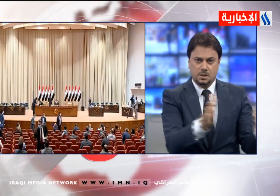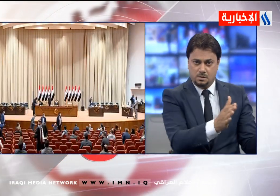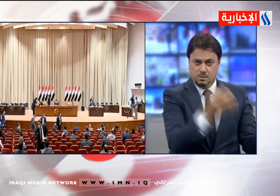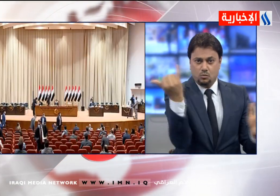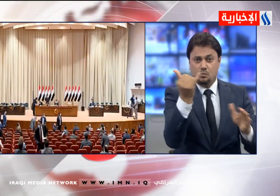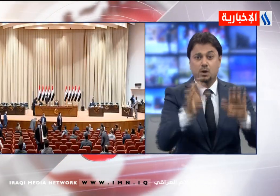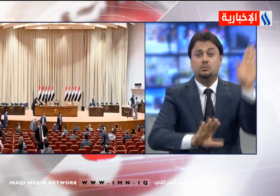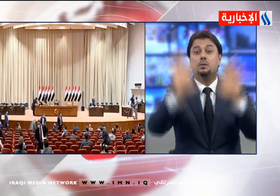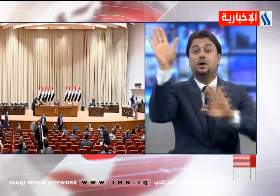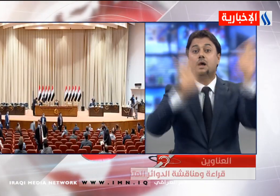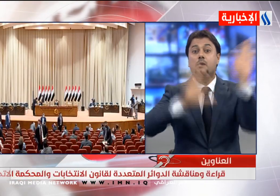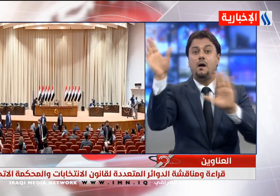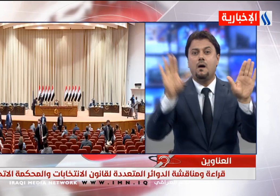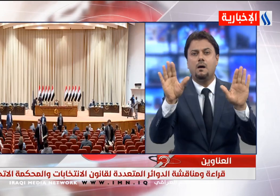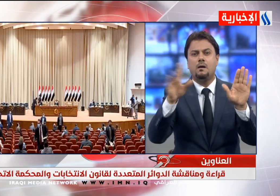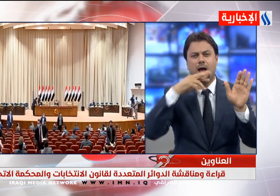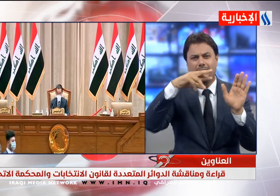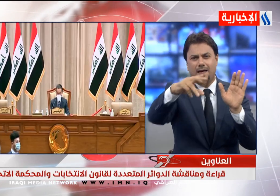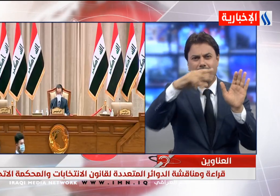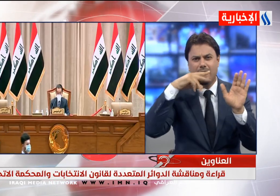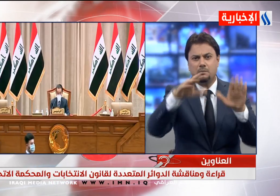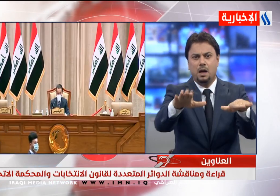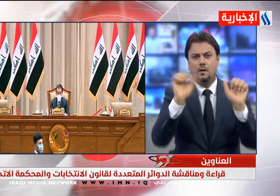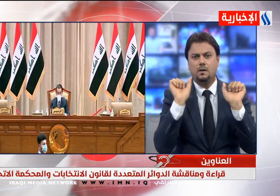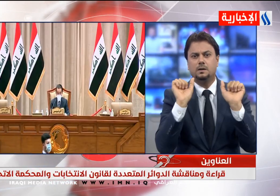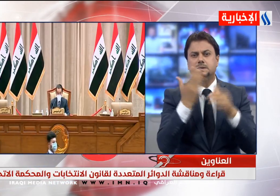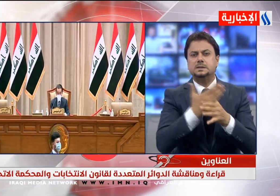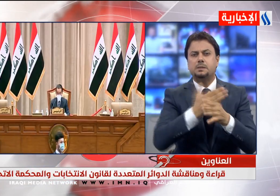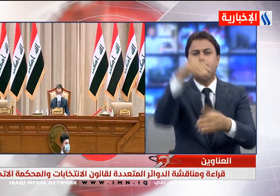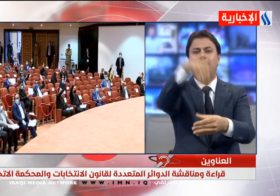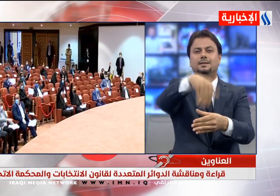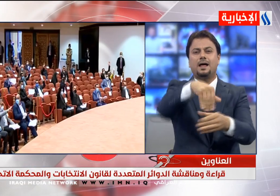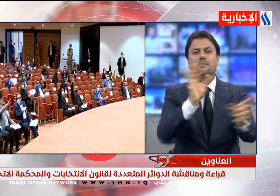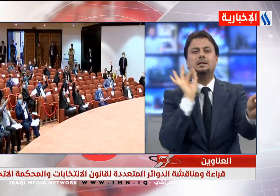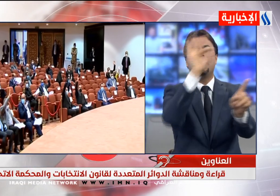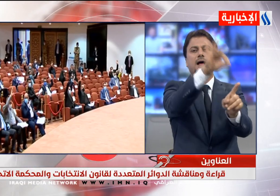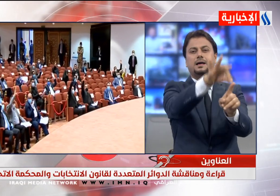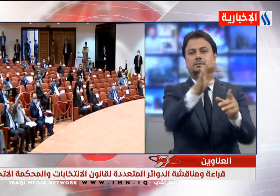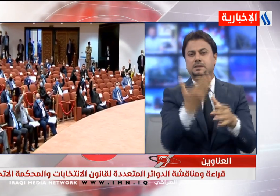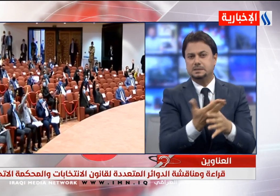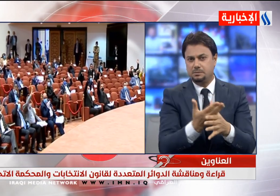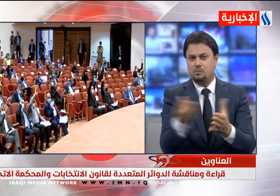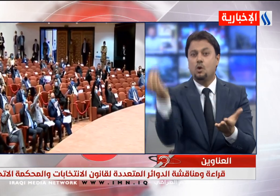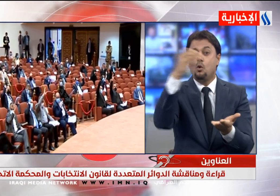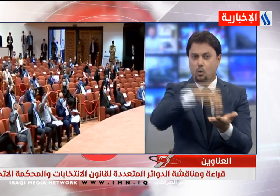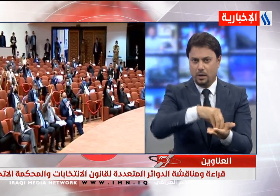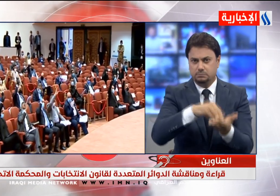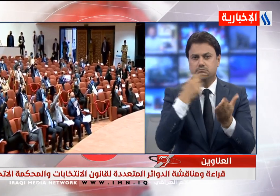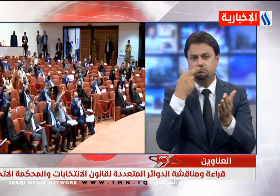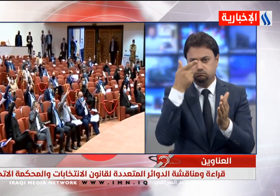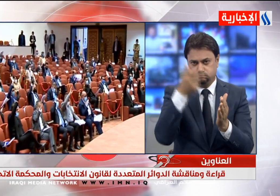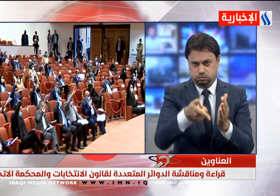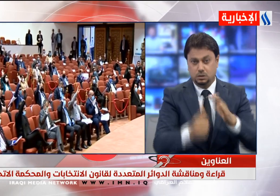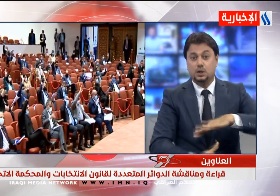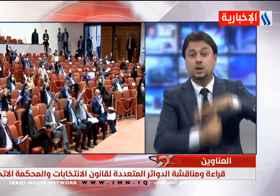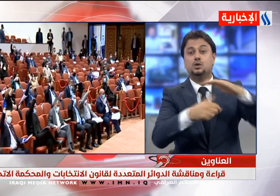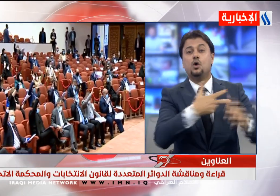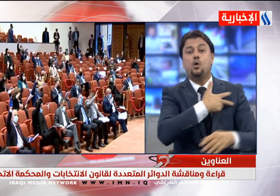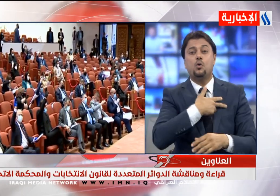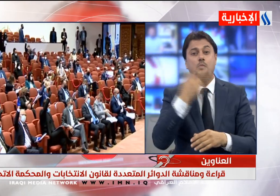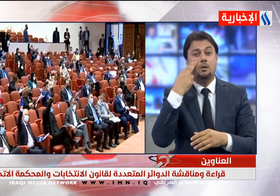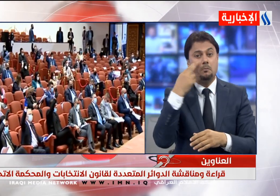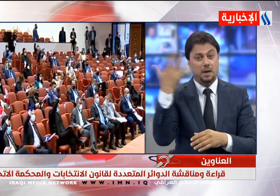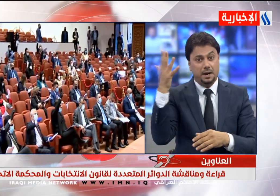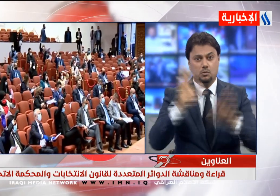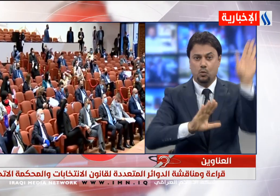البرلمان ينهي قراءة ومناقشة الدوائر المتعددة لقانون الانتخابات ورئيس الجمهورية